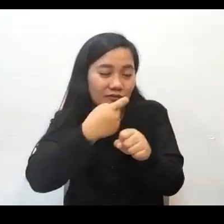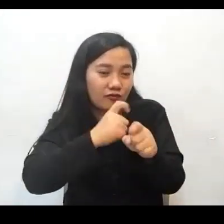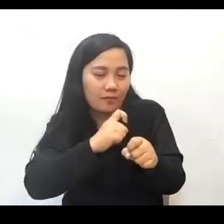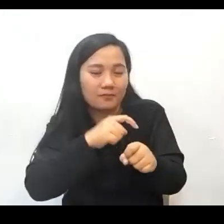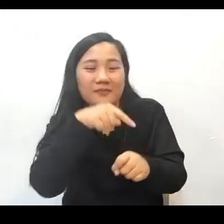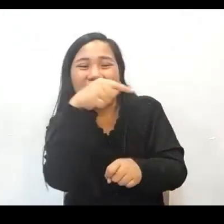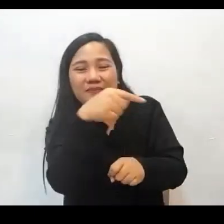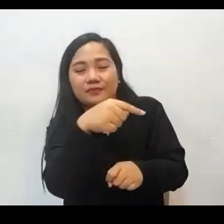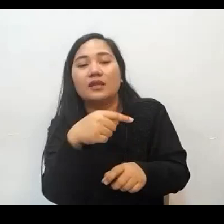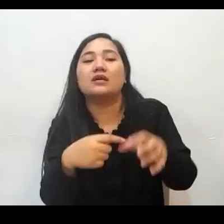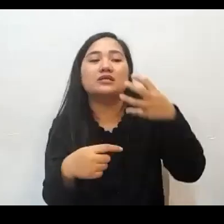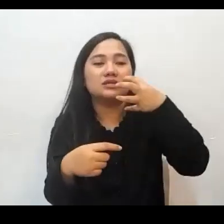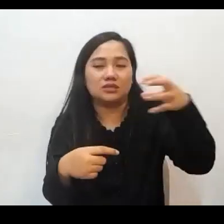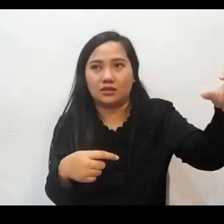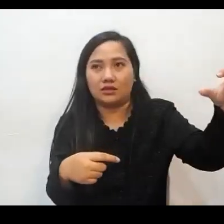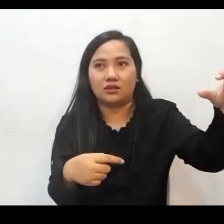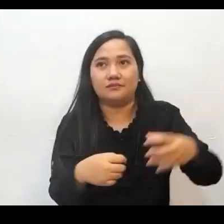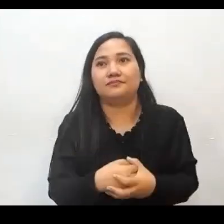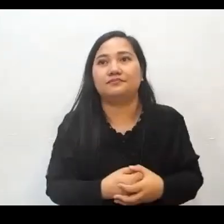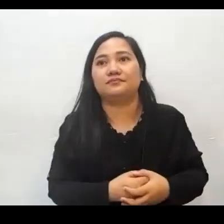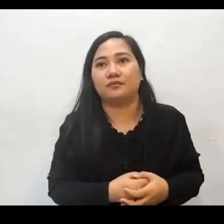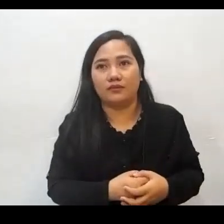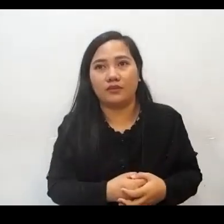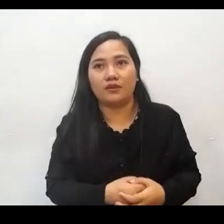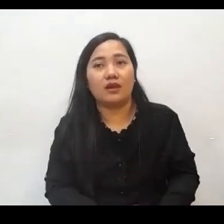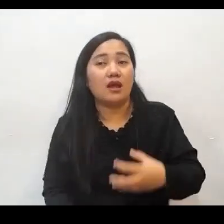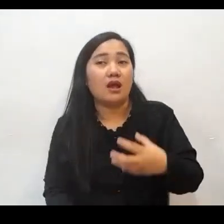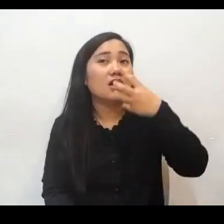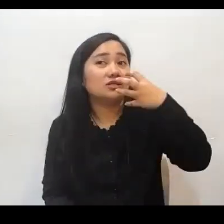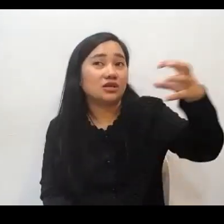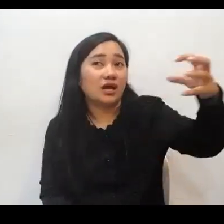at yung mundo ay kumakatawan sa sanlibutan at sa mga taong hindi paligtas